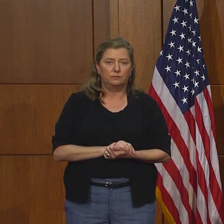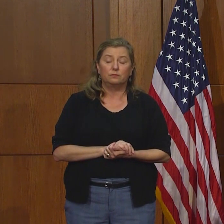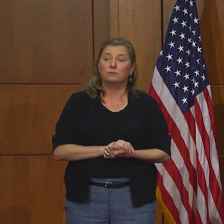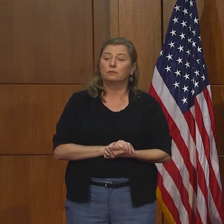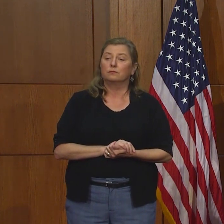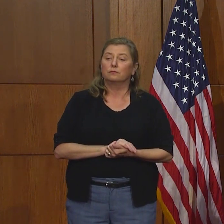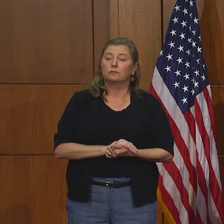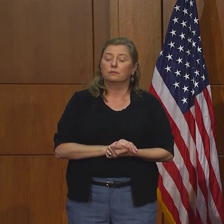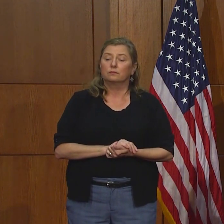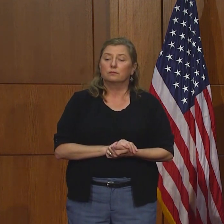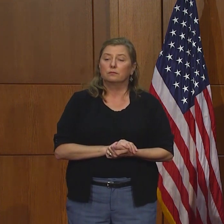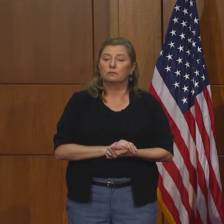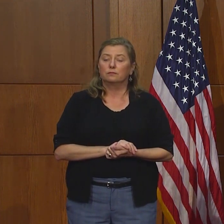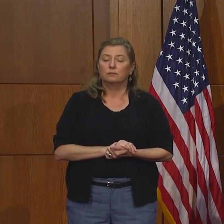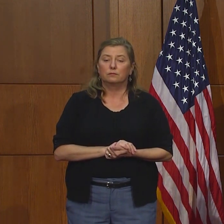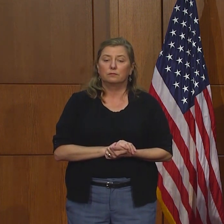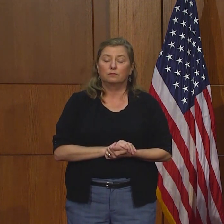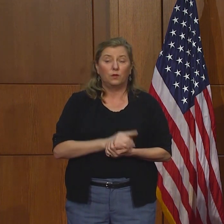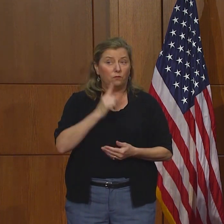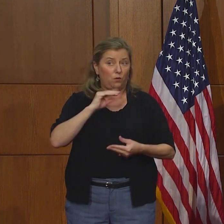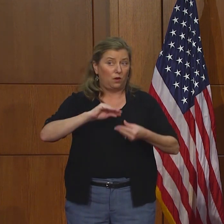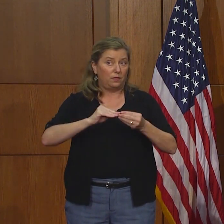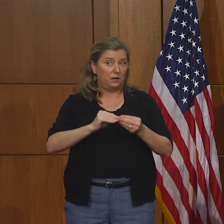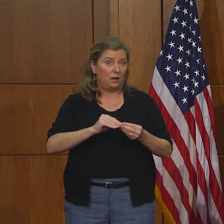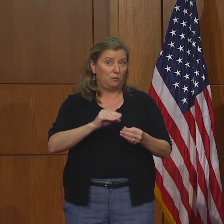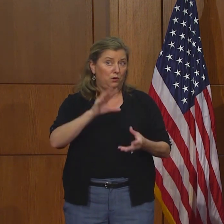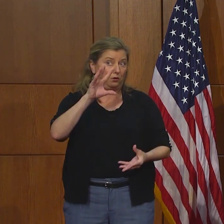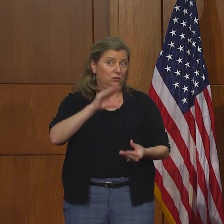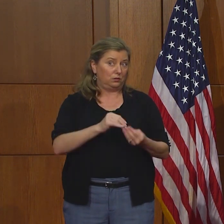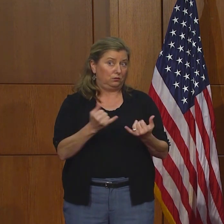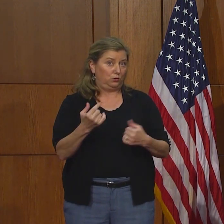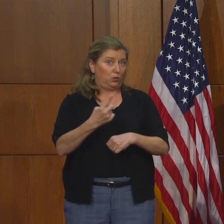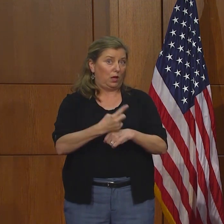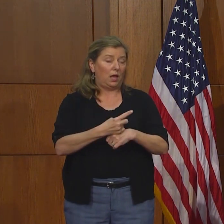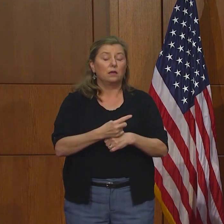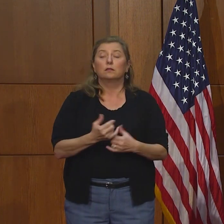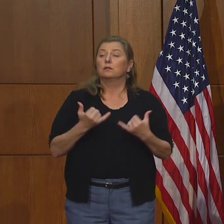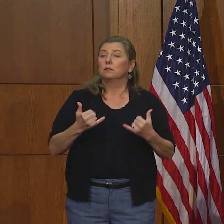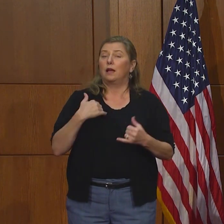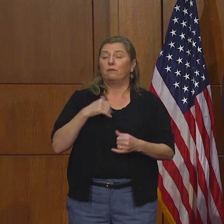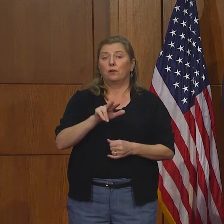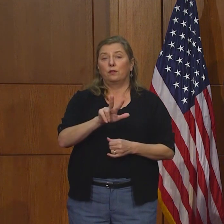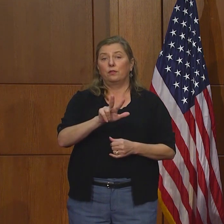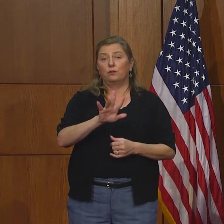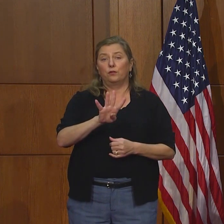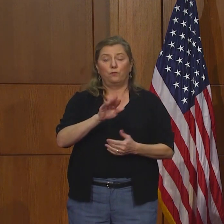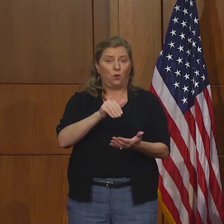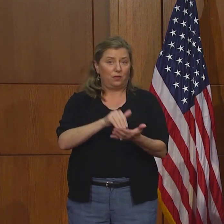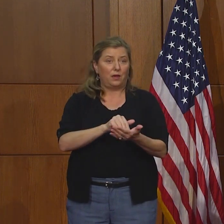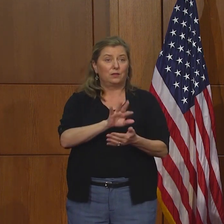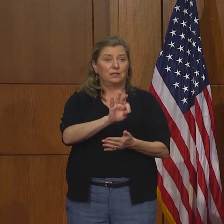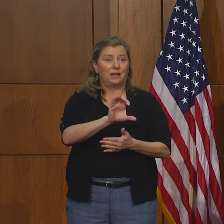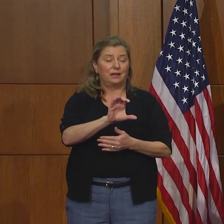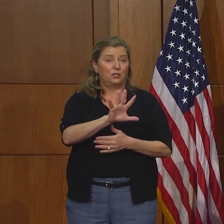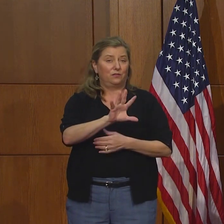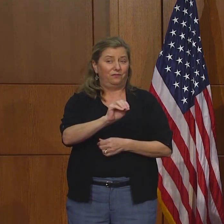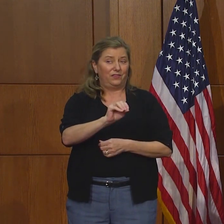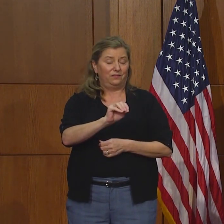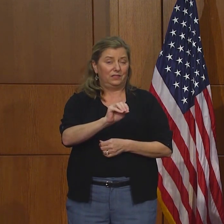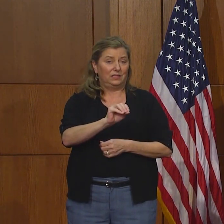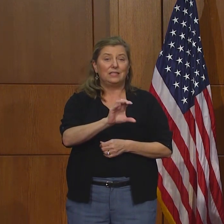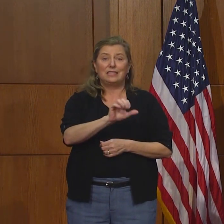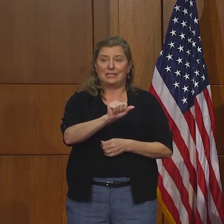En los casos reportados para hoy, tenemos 34.150